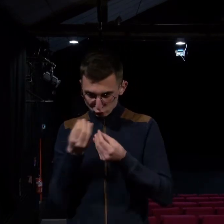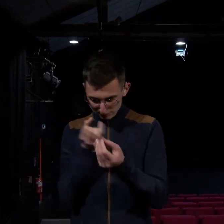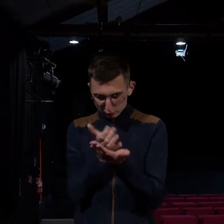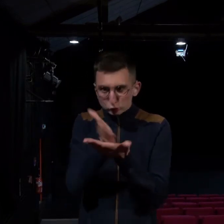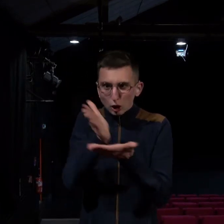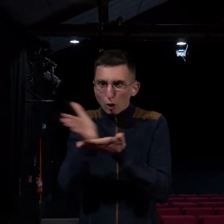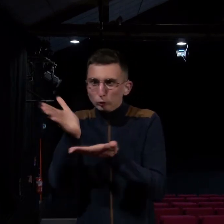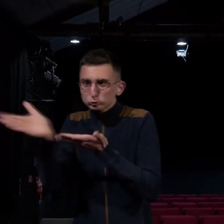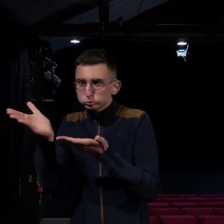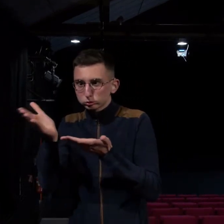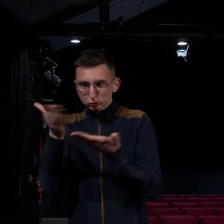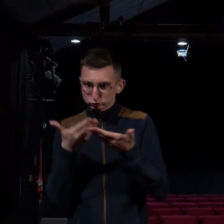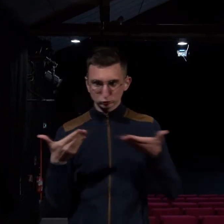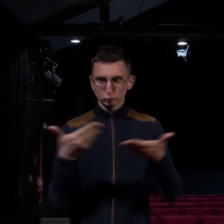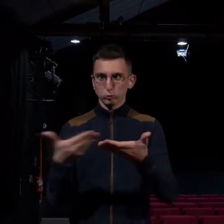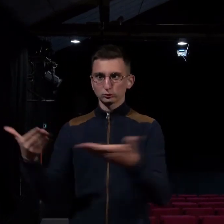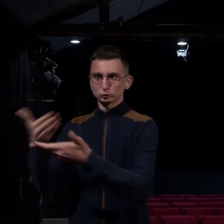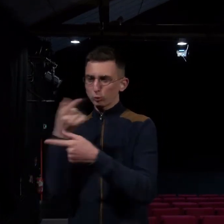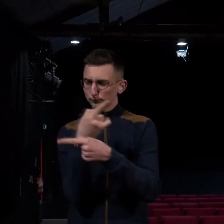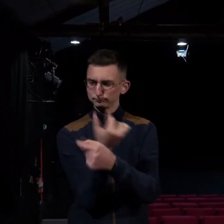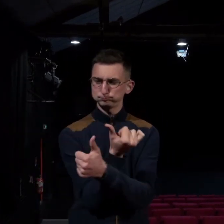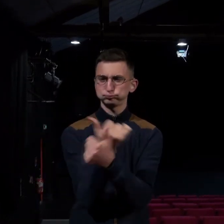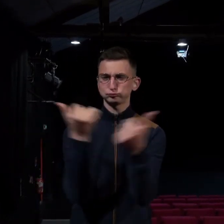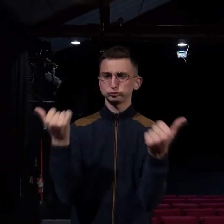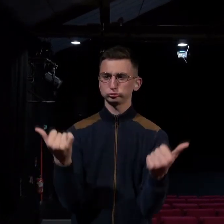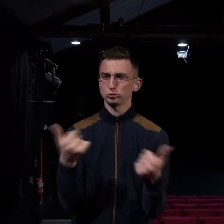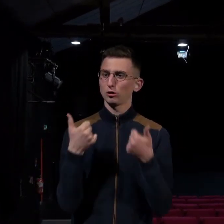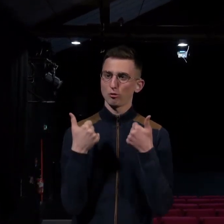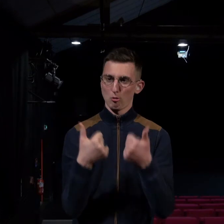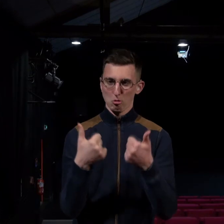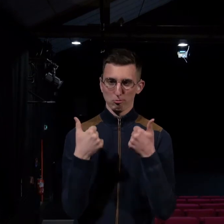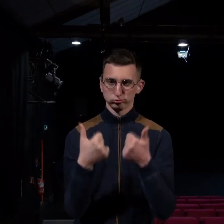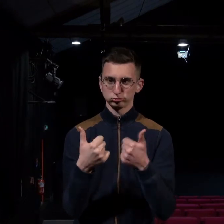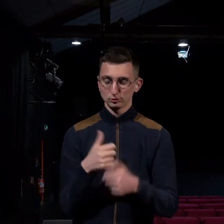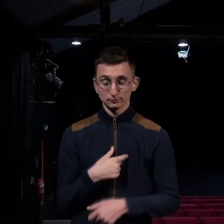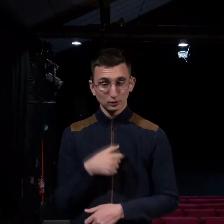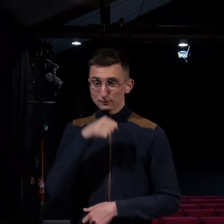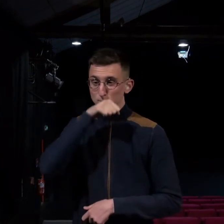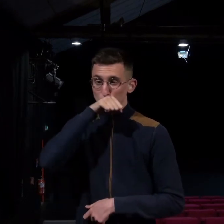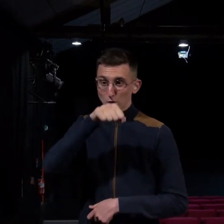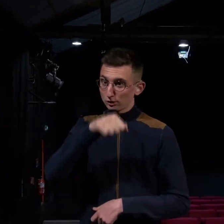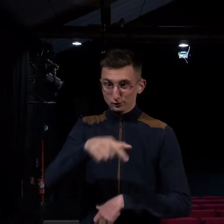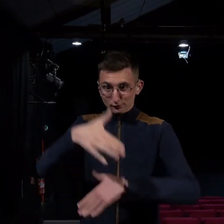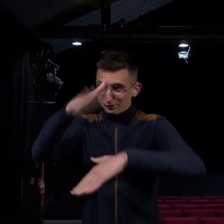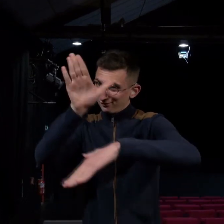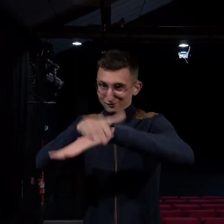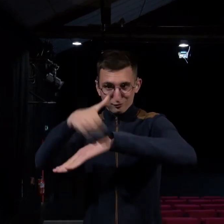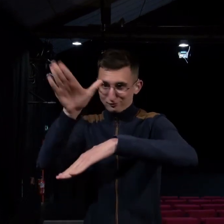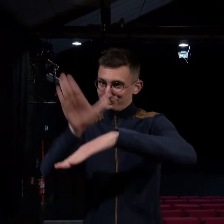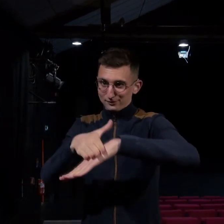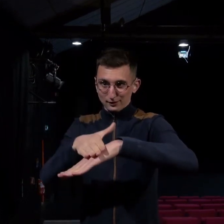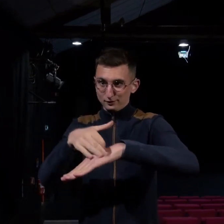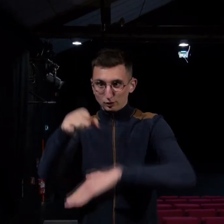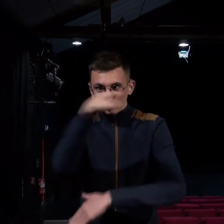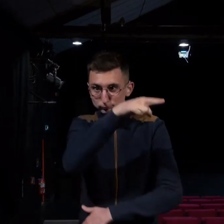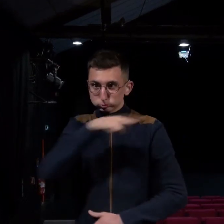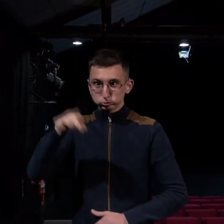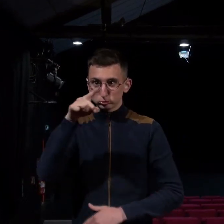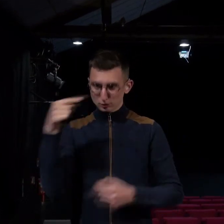on pouvait raconter beaucoup de choses, évoquer plein de situations. J'ai adoré. Alors, je vous invite fortement à venir voir